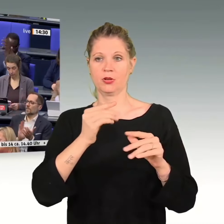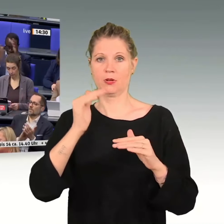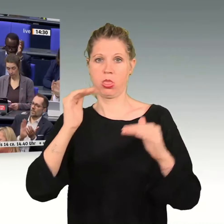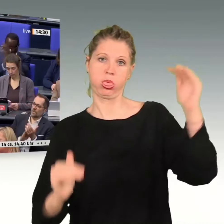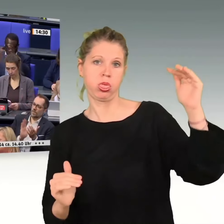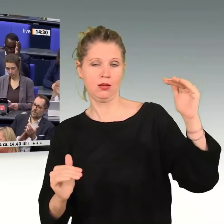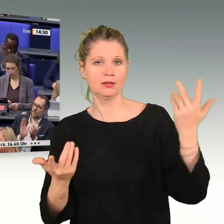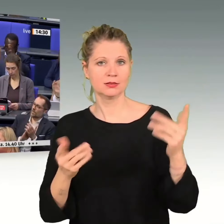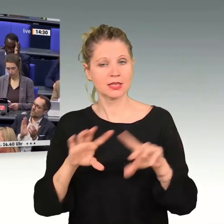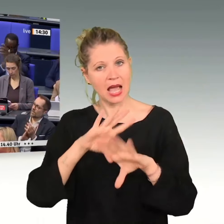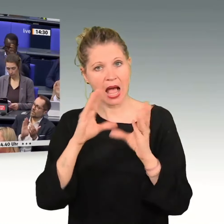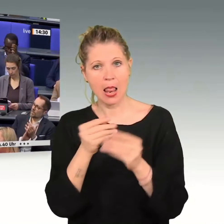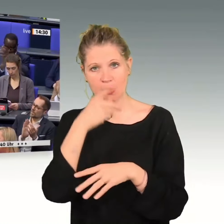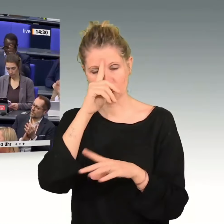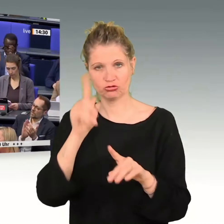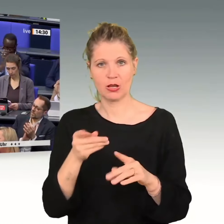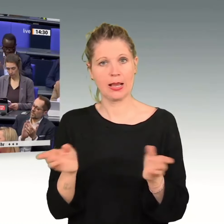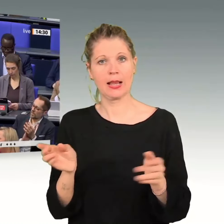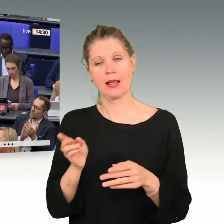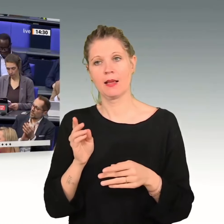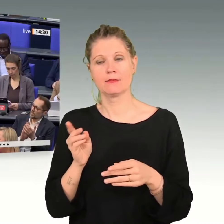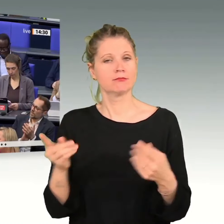Deutschland gleich beteiligen können.